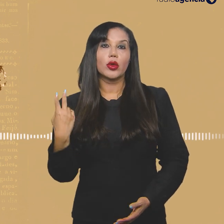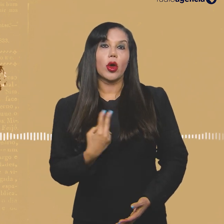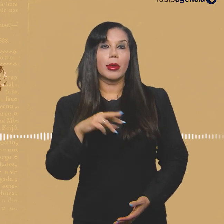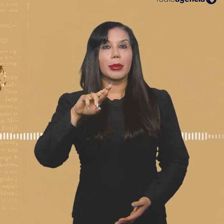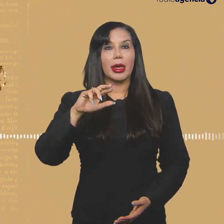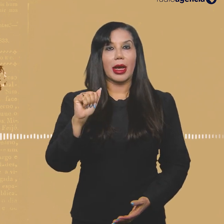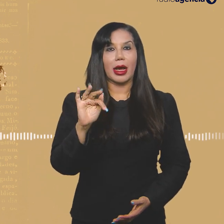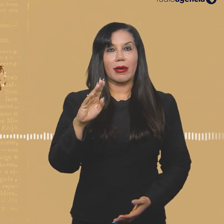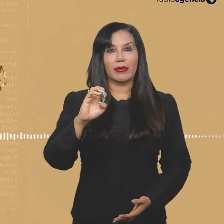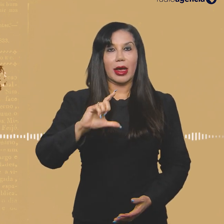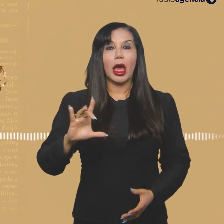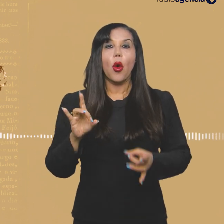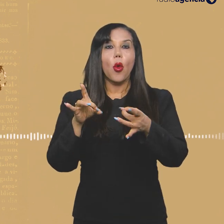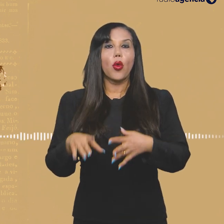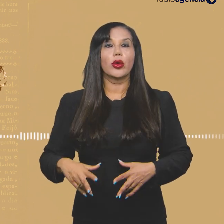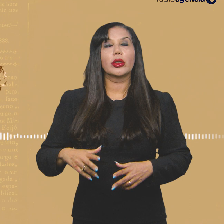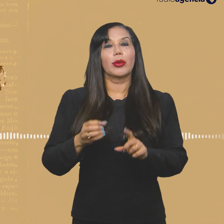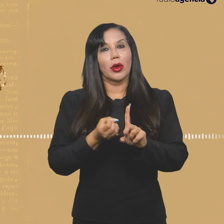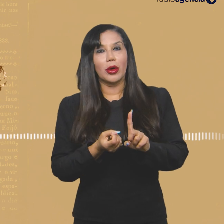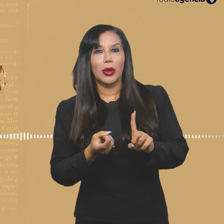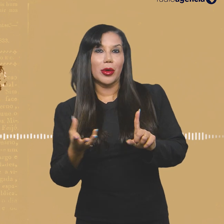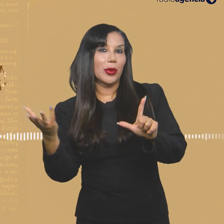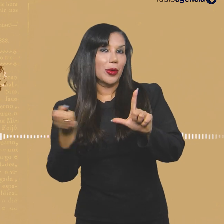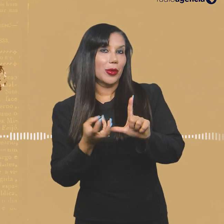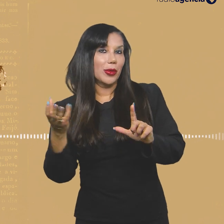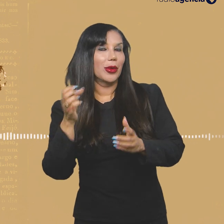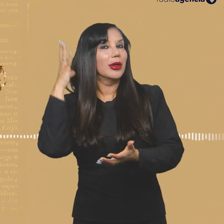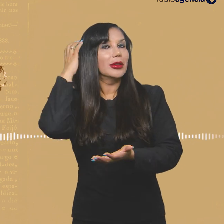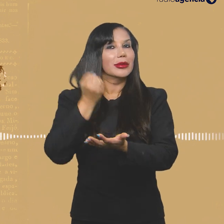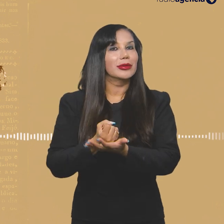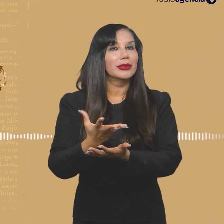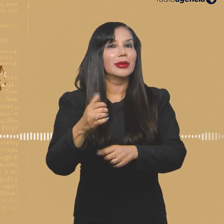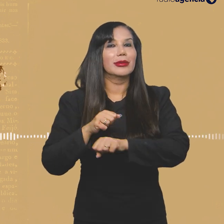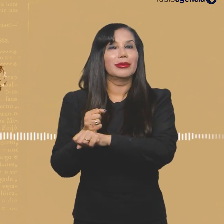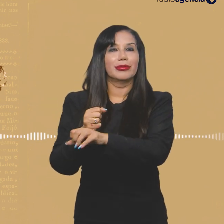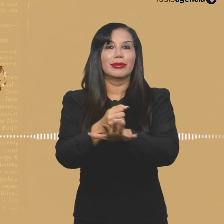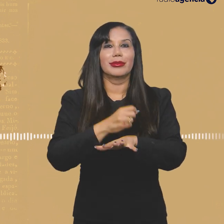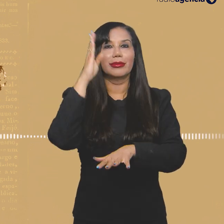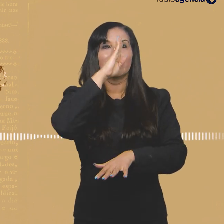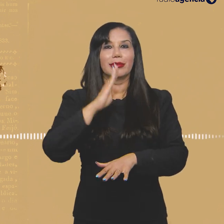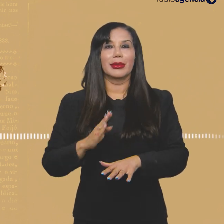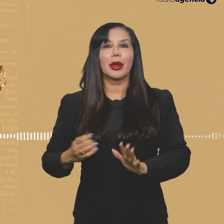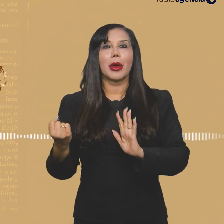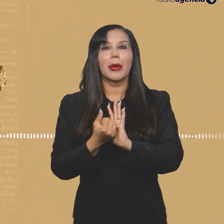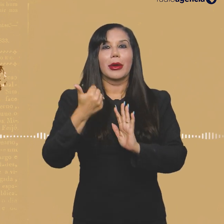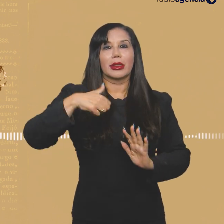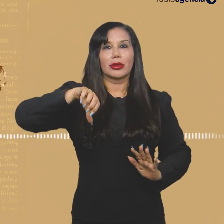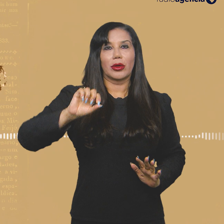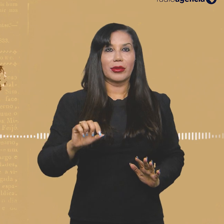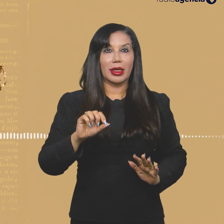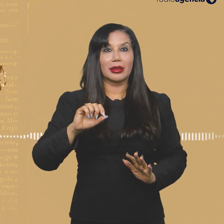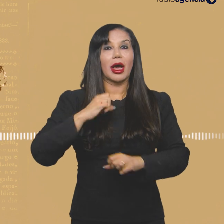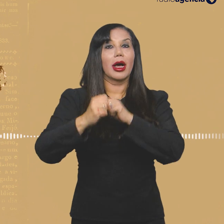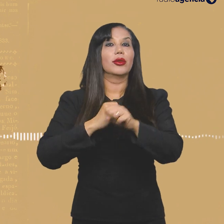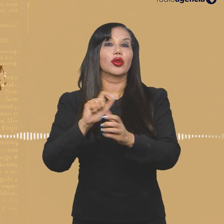Eu sou Rafael Cardoso e este é o último episódio do podcast Imprensa Negra no Brasil, que marca os 190 anos do jornal